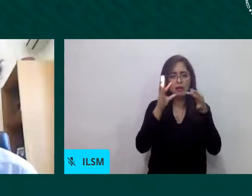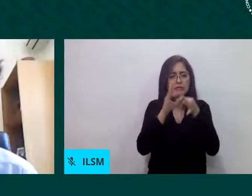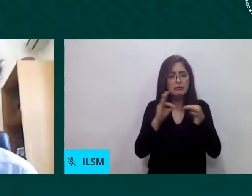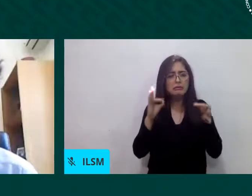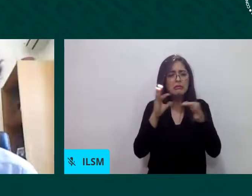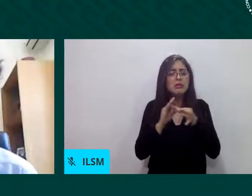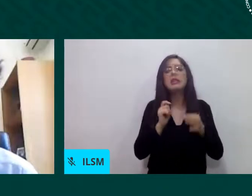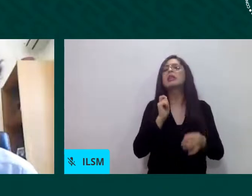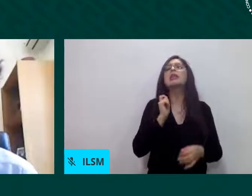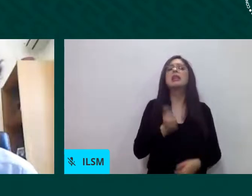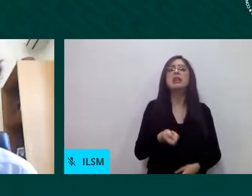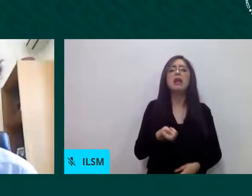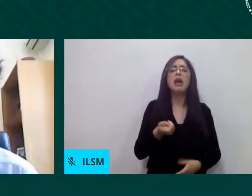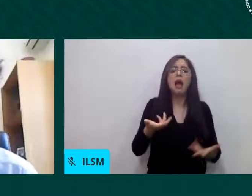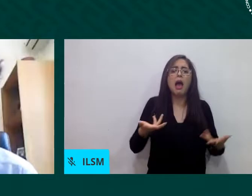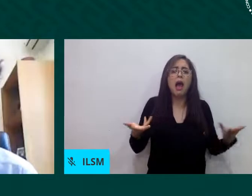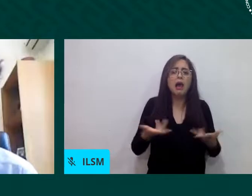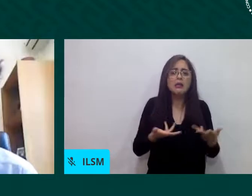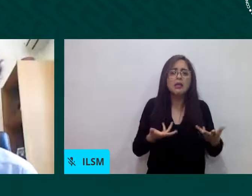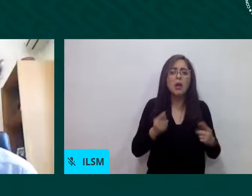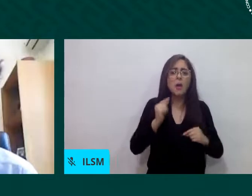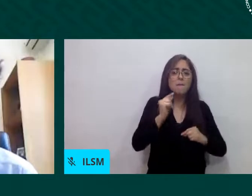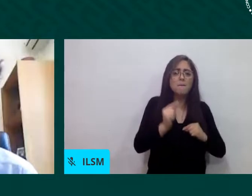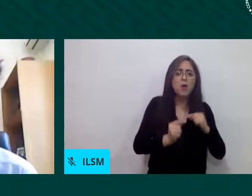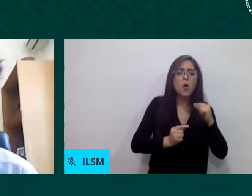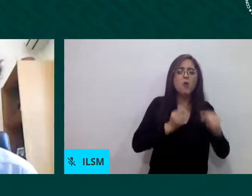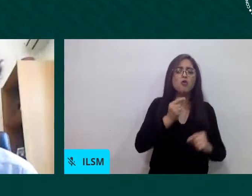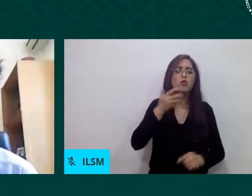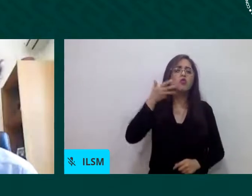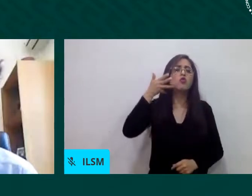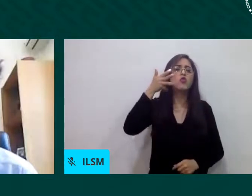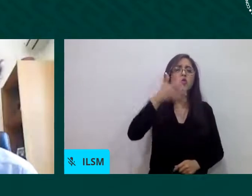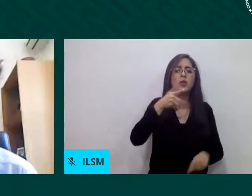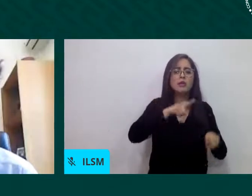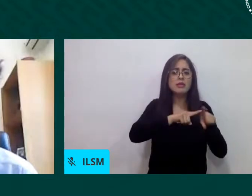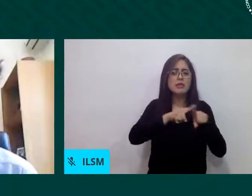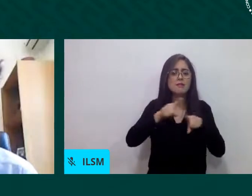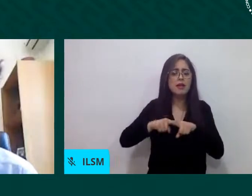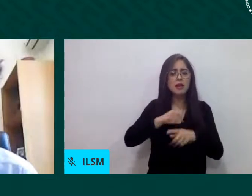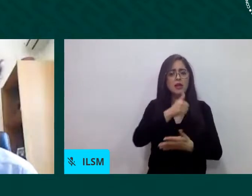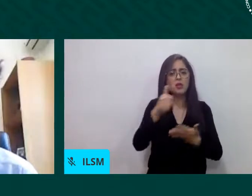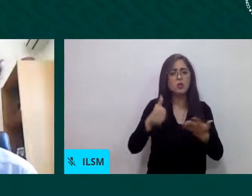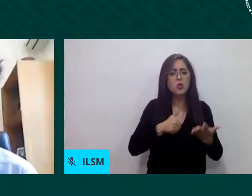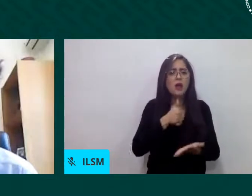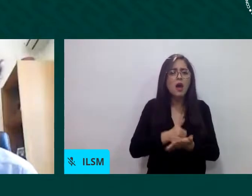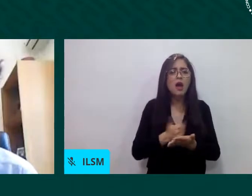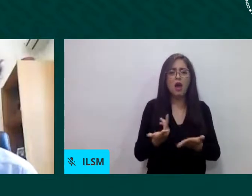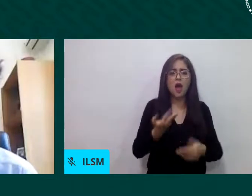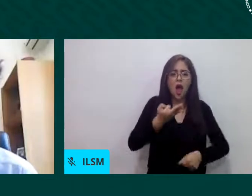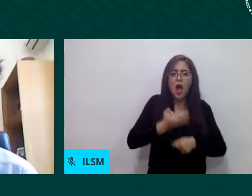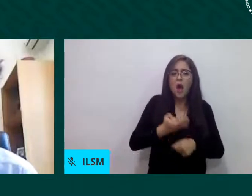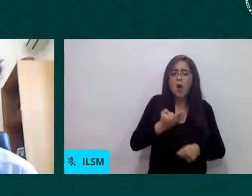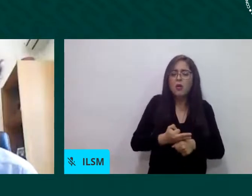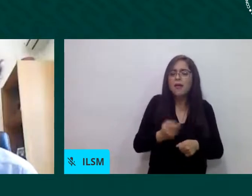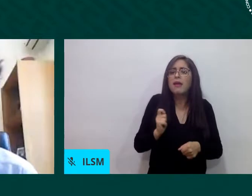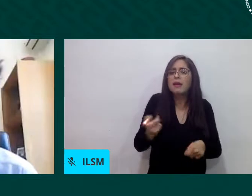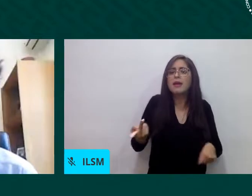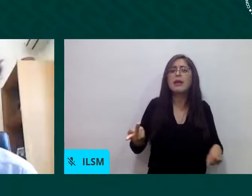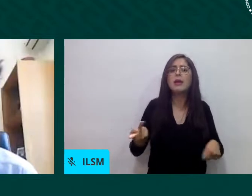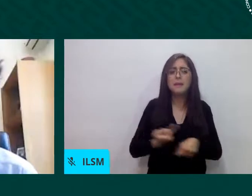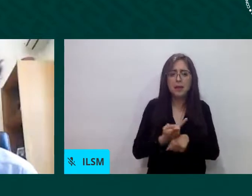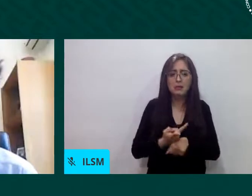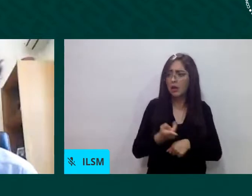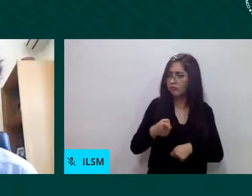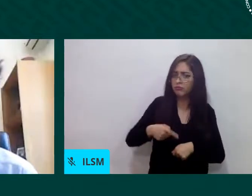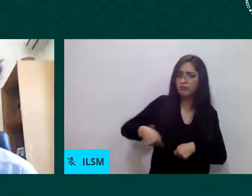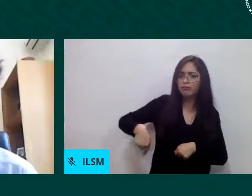desde las ciudades, qué retos encontramos para que podamos garantizar los derechos de población